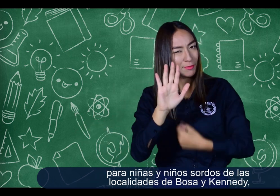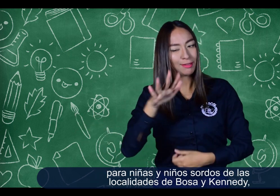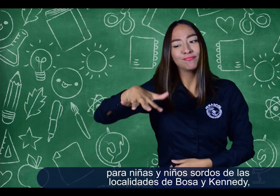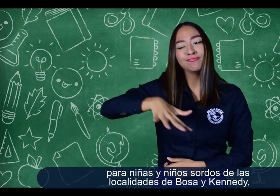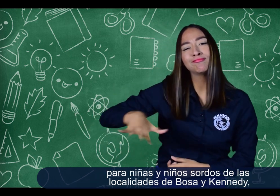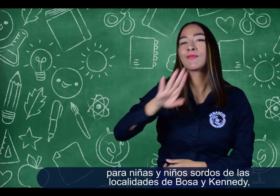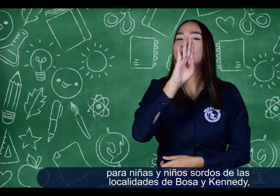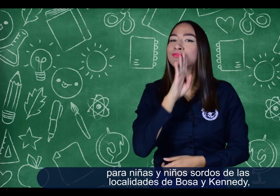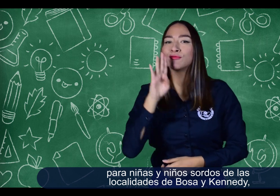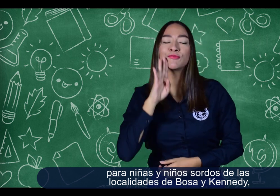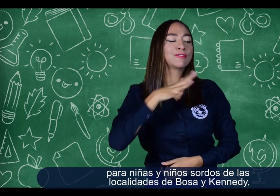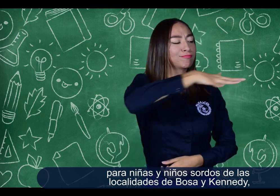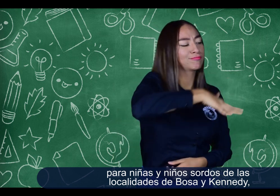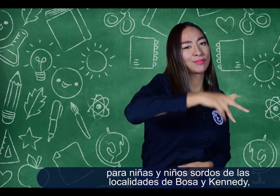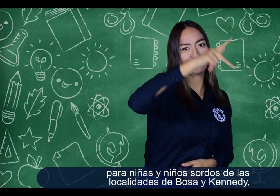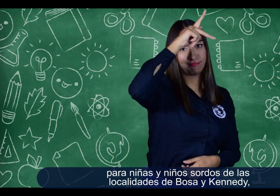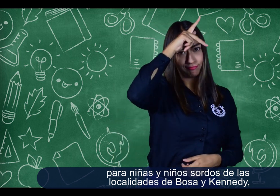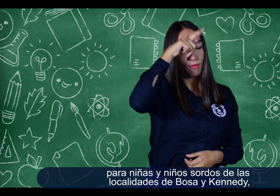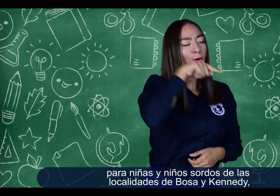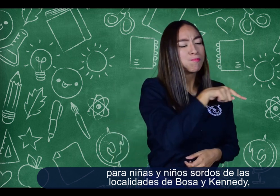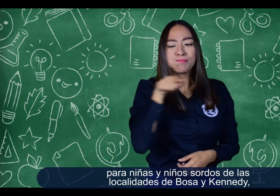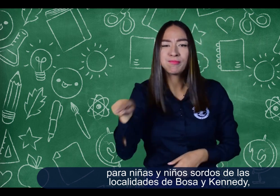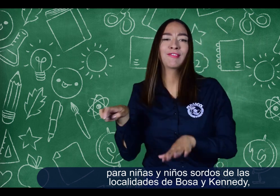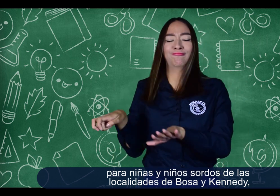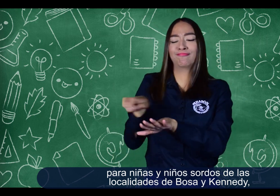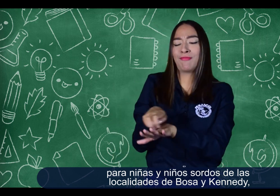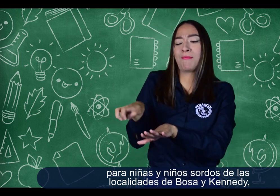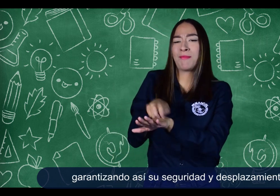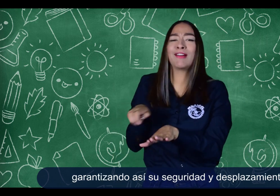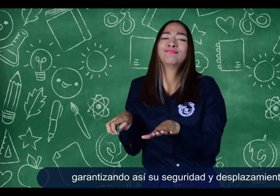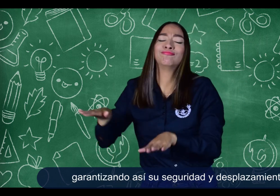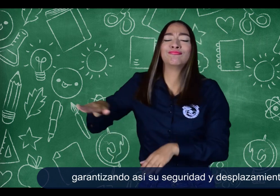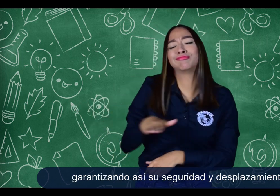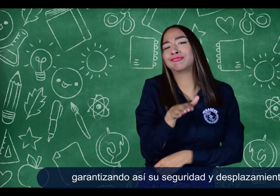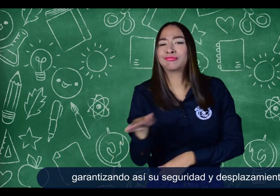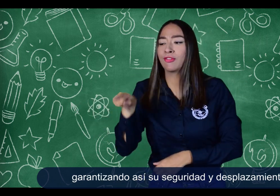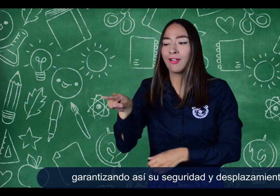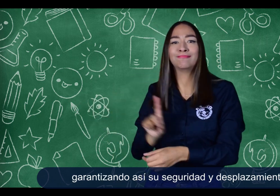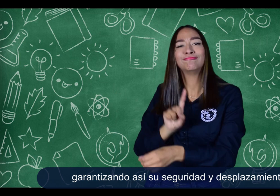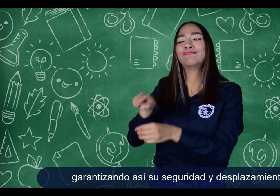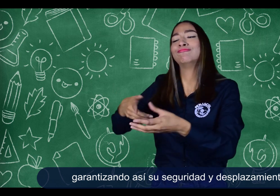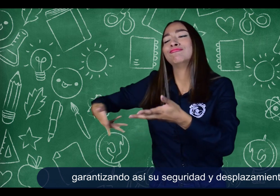niñas y niños sordos en las localidades de Bosa y Kennedy, garantizando así su seguridad y desplazamiento.